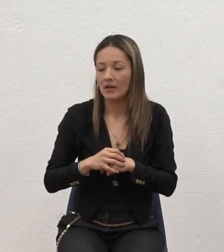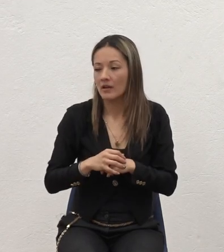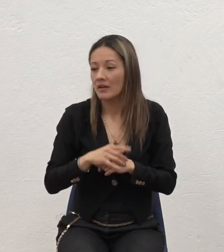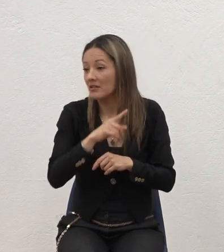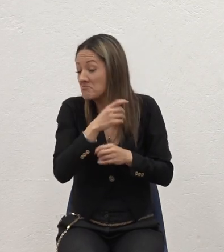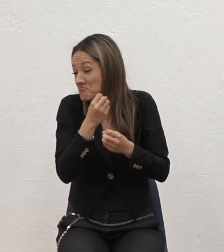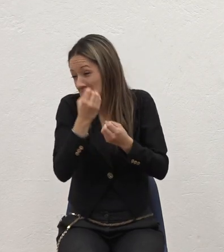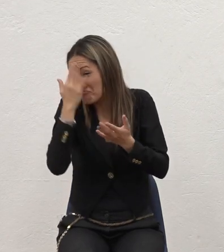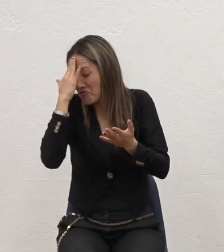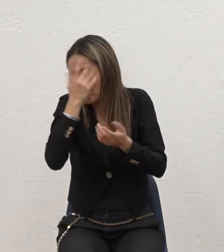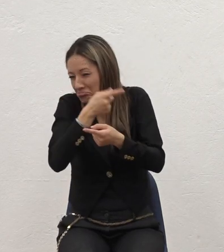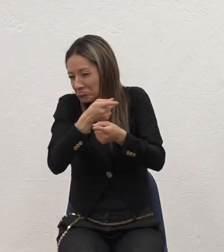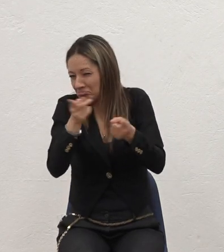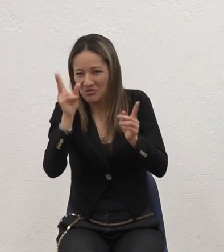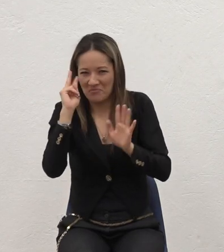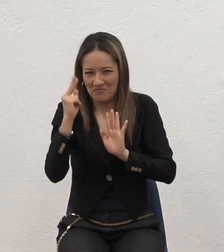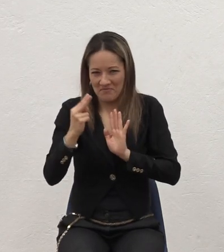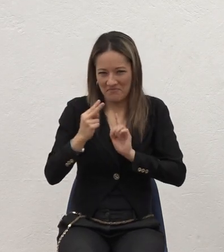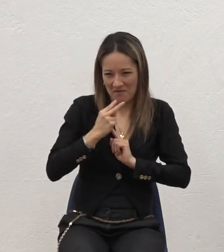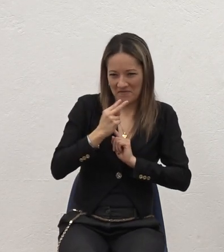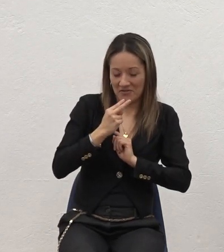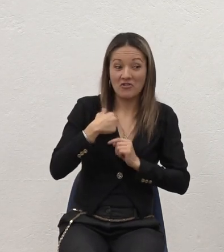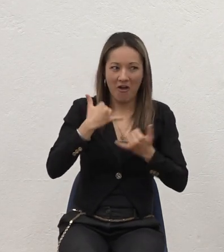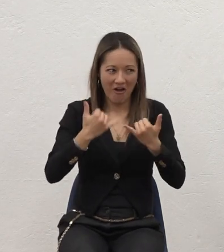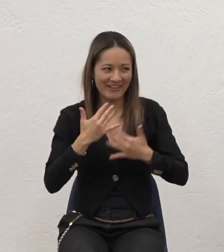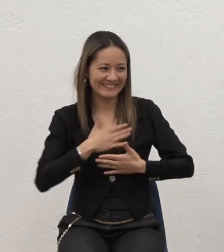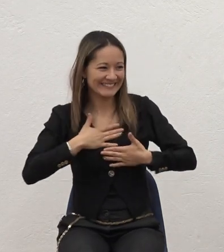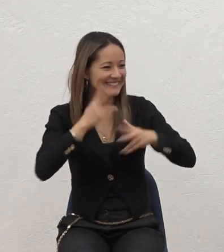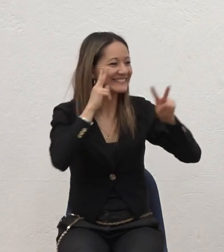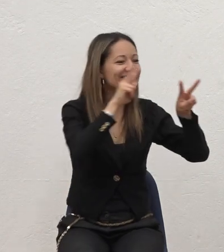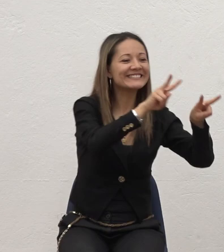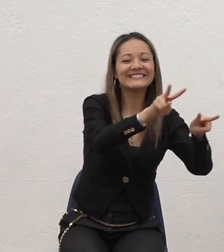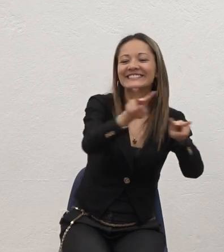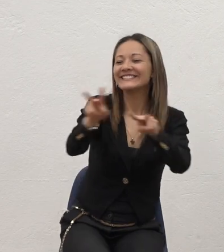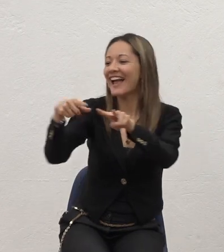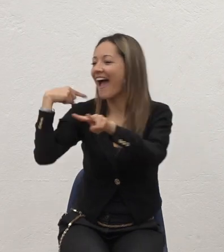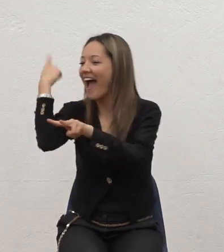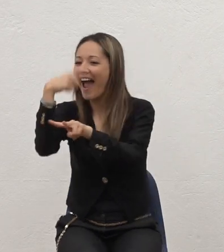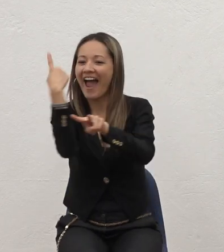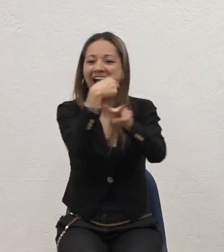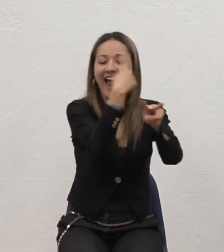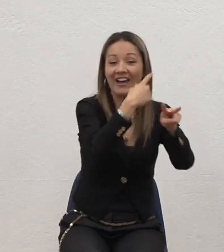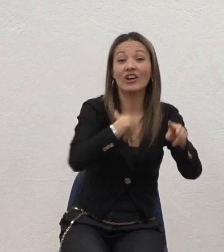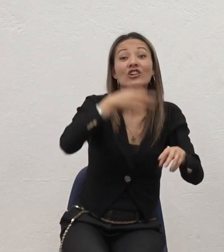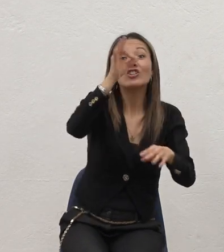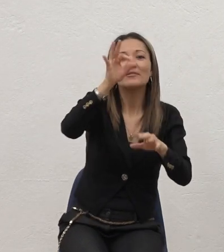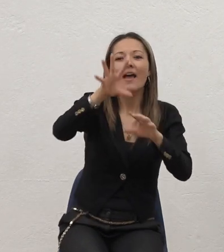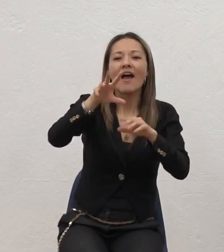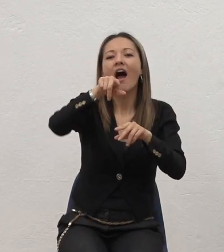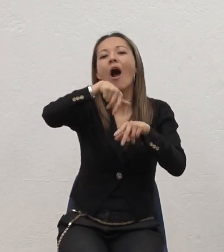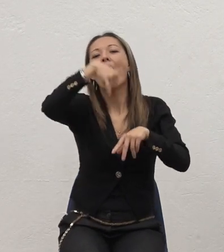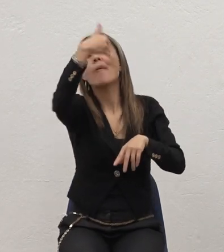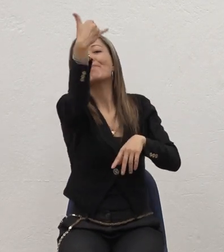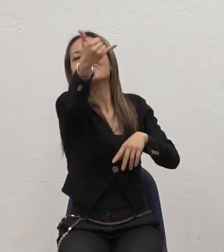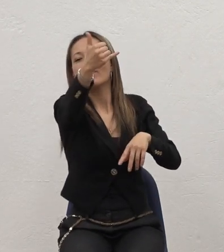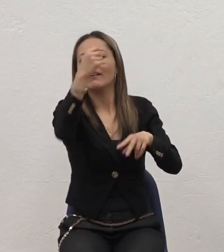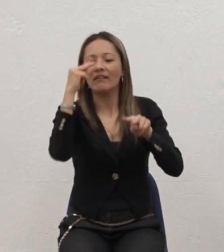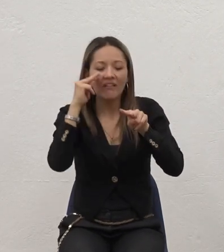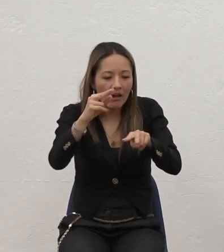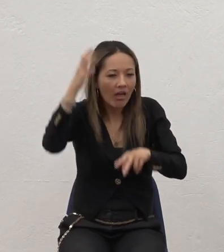han visto Hoy para mí es un agrado Verles las caras Porque yo siempre estoy allá Y le veo solo la cabeza Por detrás Entonces Como que ya Nos podemos conocer